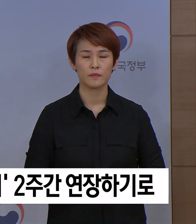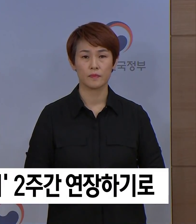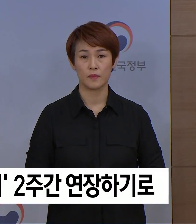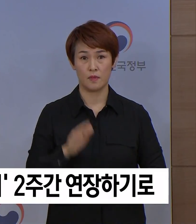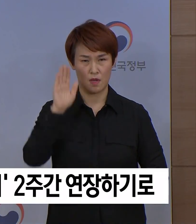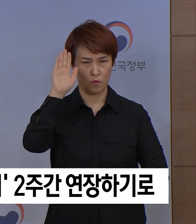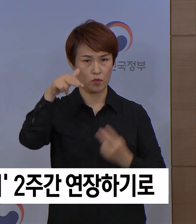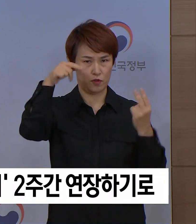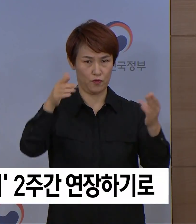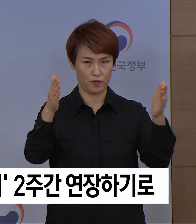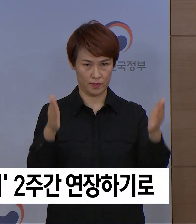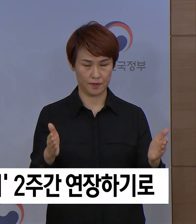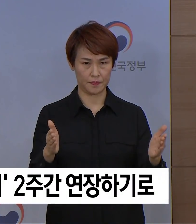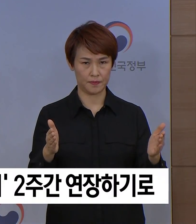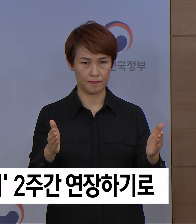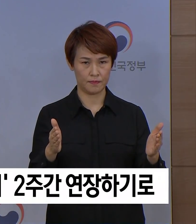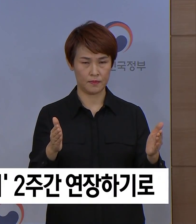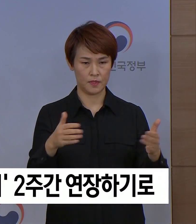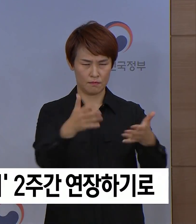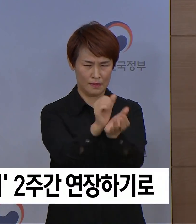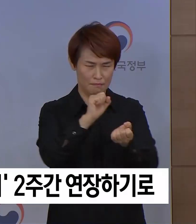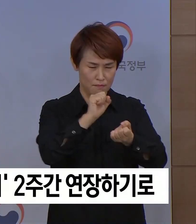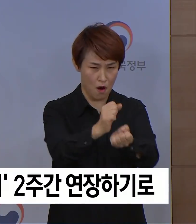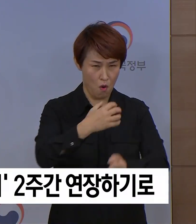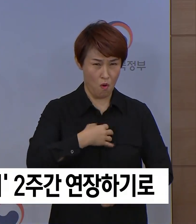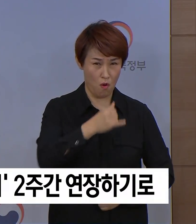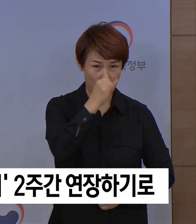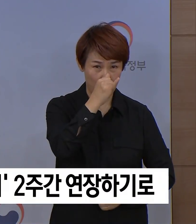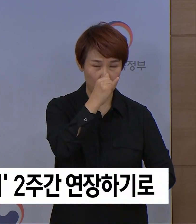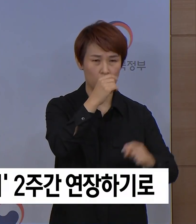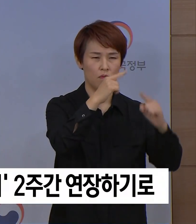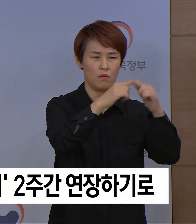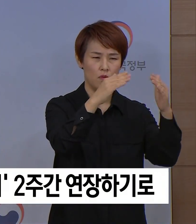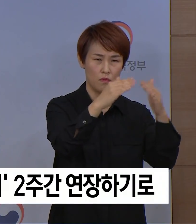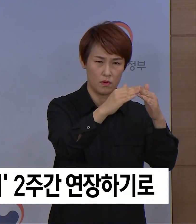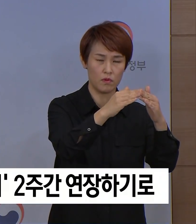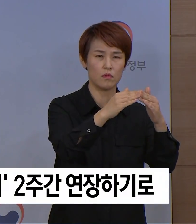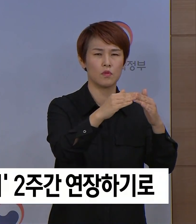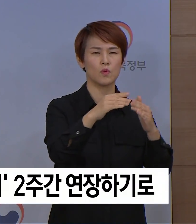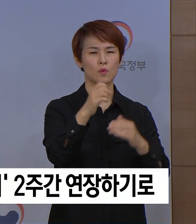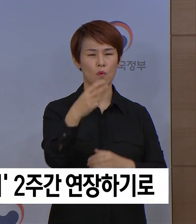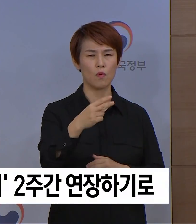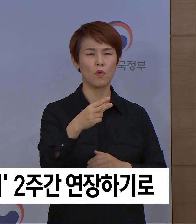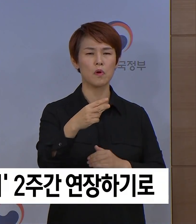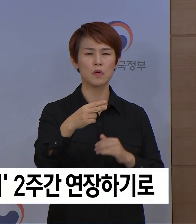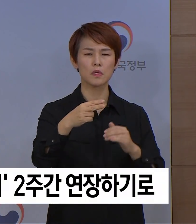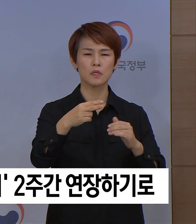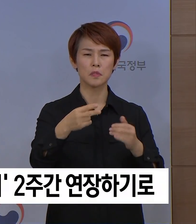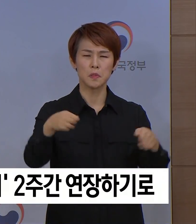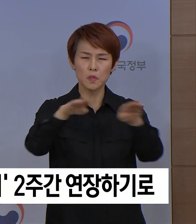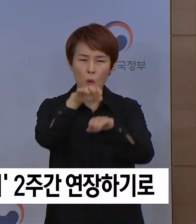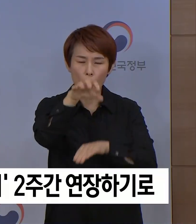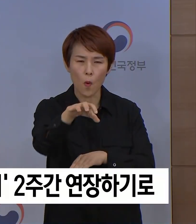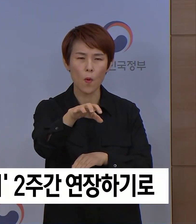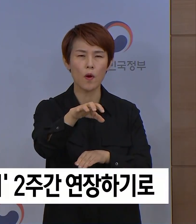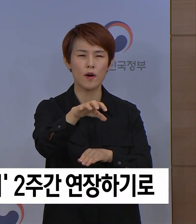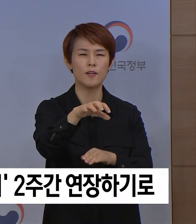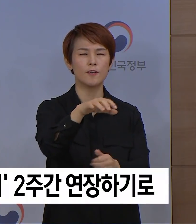앞으로 2주간 집단 감염의 위험이 높은 교회 등 일부 시설과 업종의 운영 제한 조치를 지속합니다.